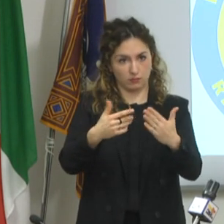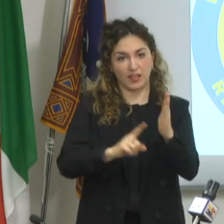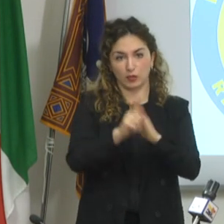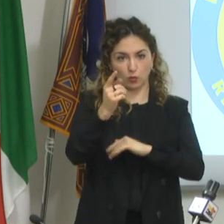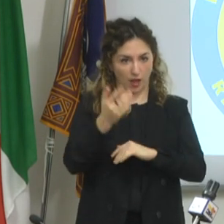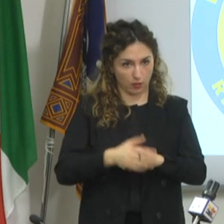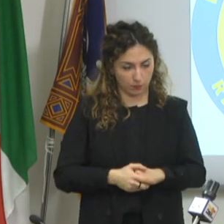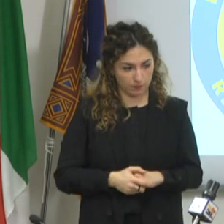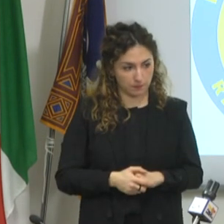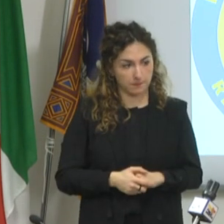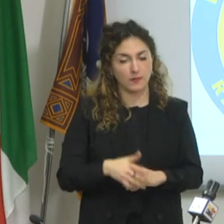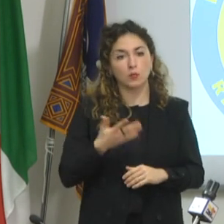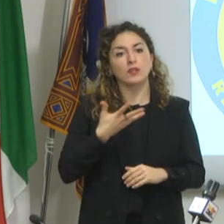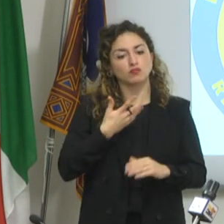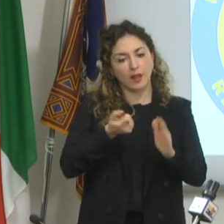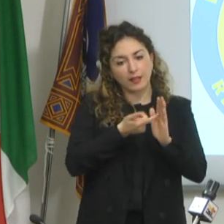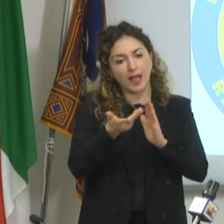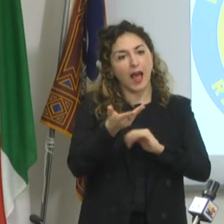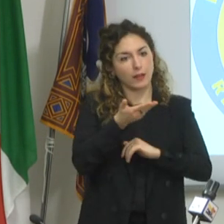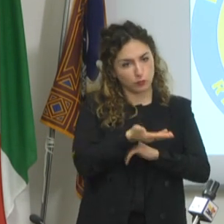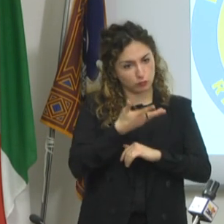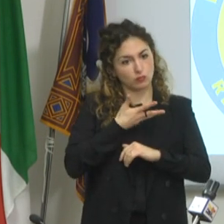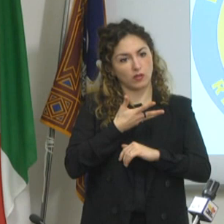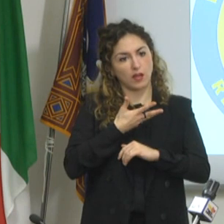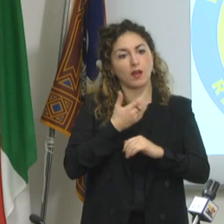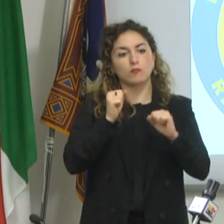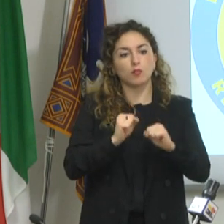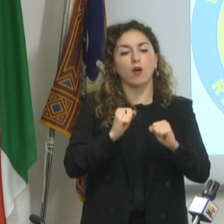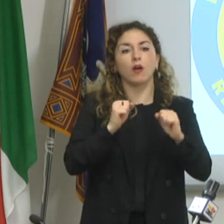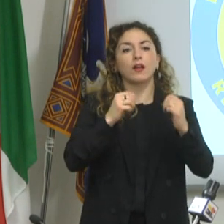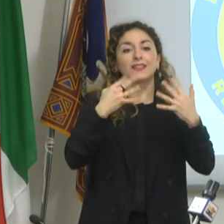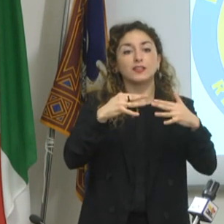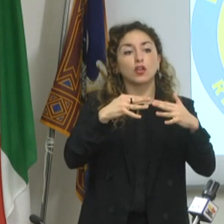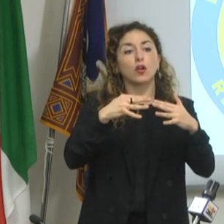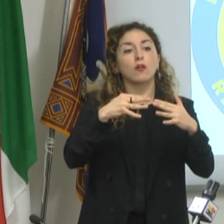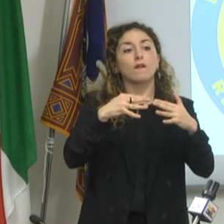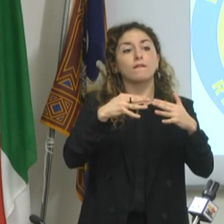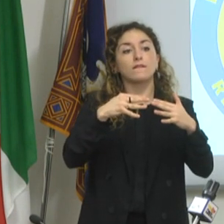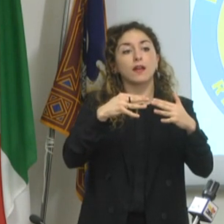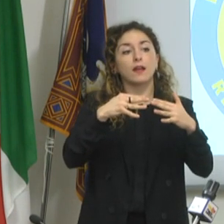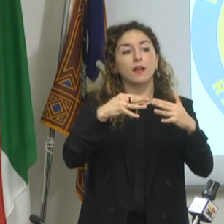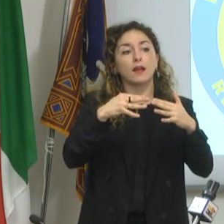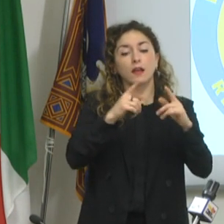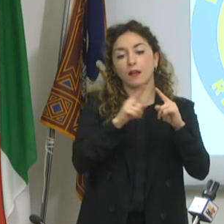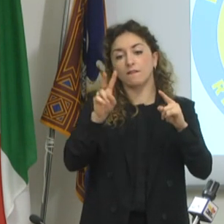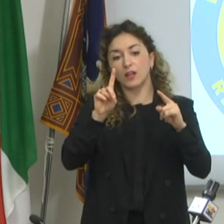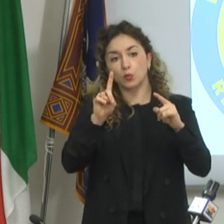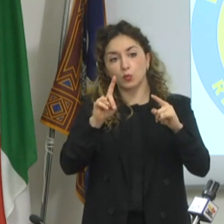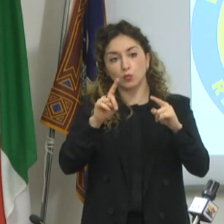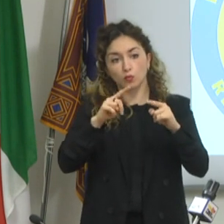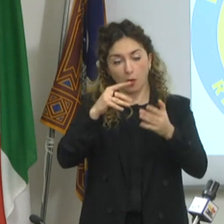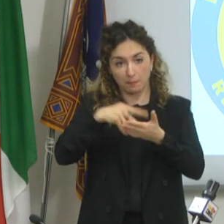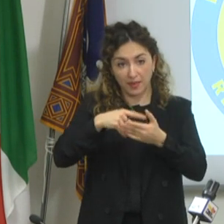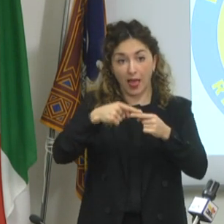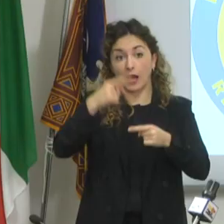E quindi abbiamo un dato e sappiamo di poter fare dai 19 ai 21 mila tamponi molecolari al giorno se